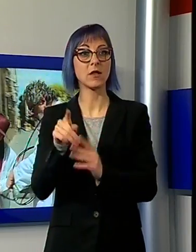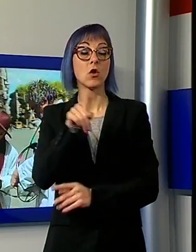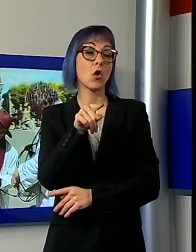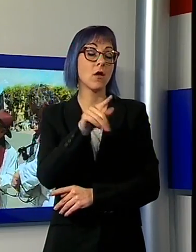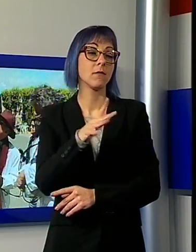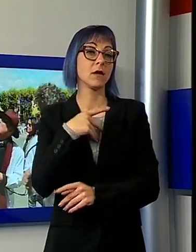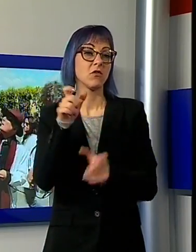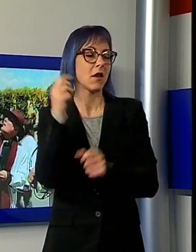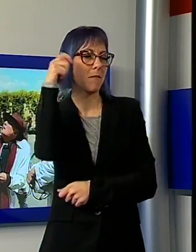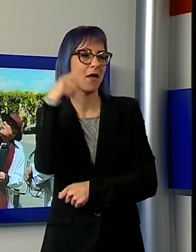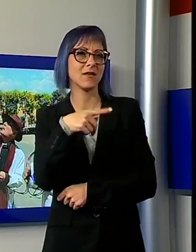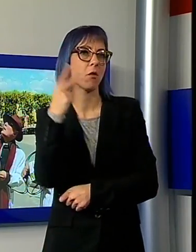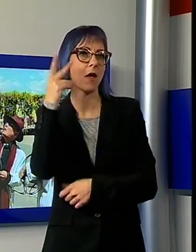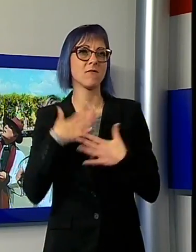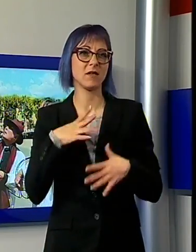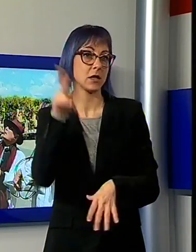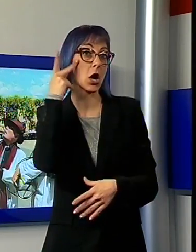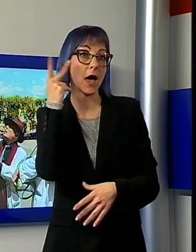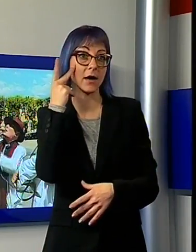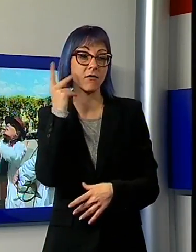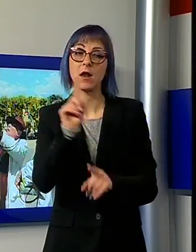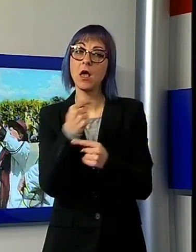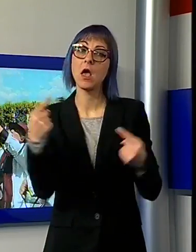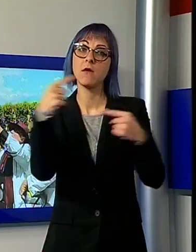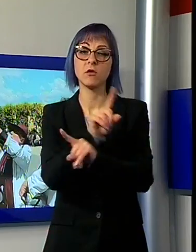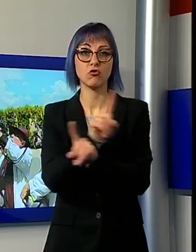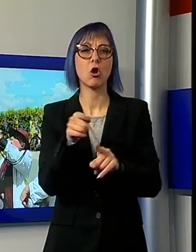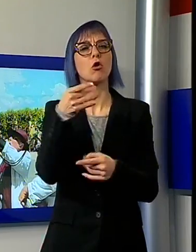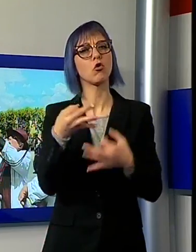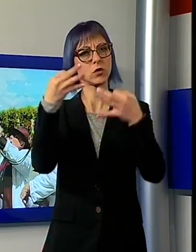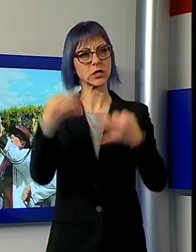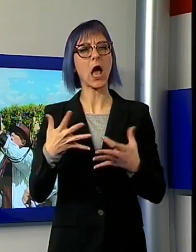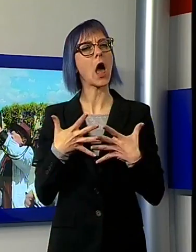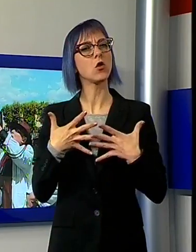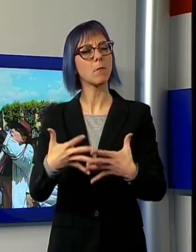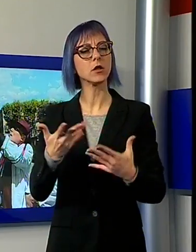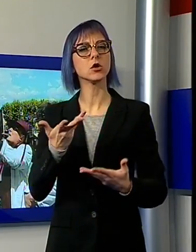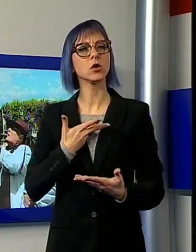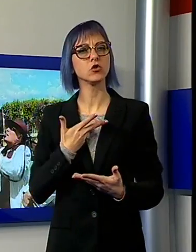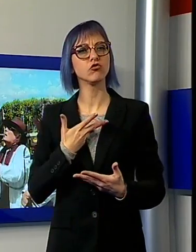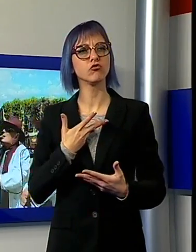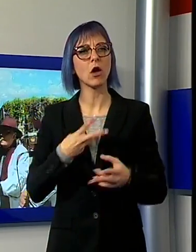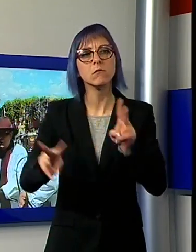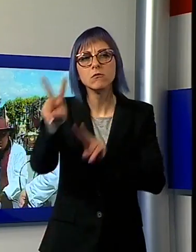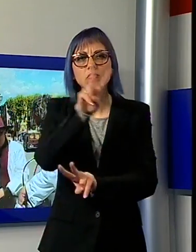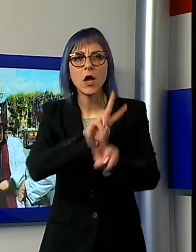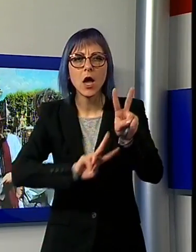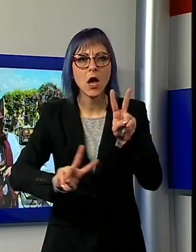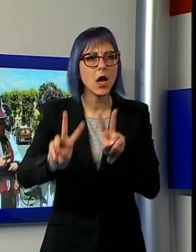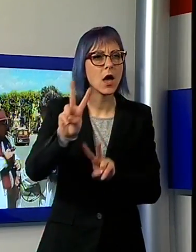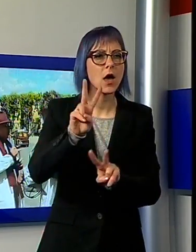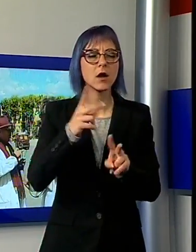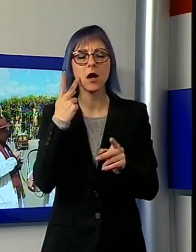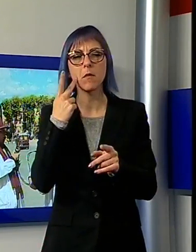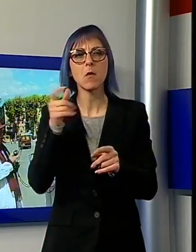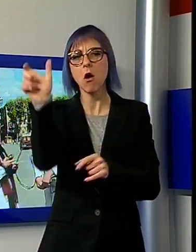che però prendono molto sul serio la loro passione, tanto da aver investigato in tutta Italia su più di 1800 segnalazioni